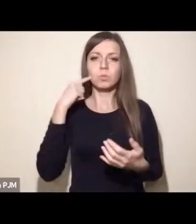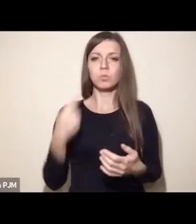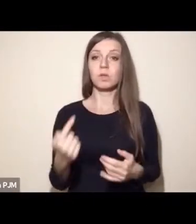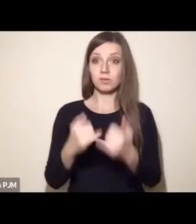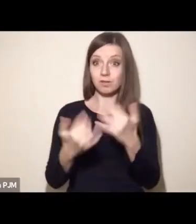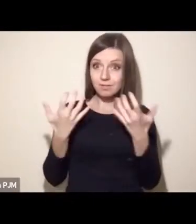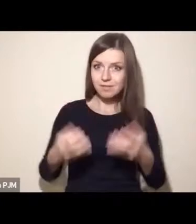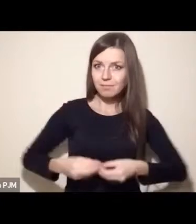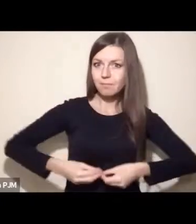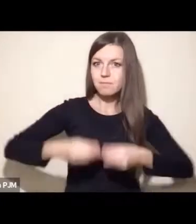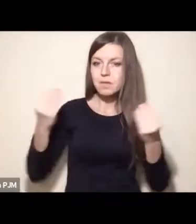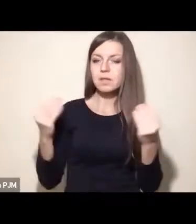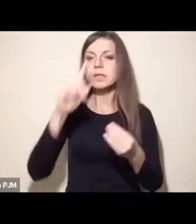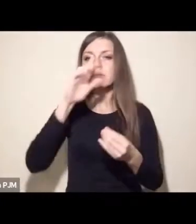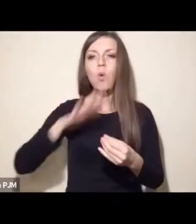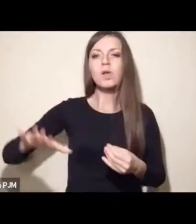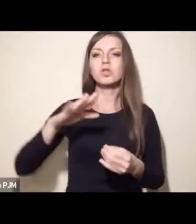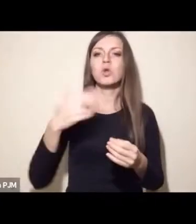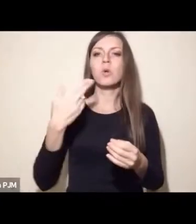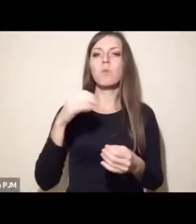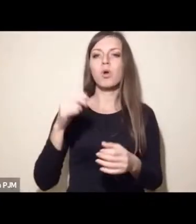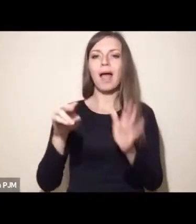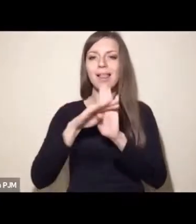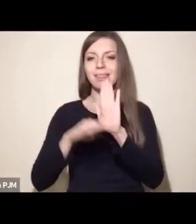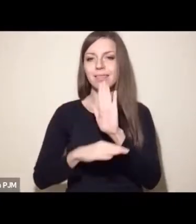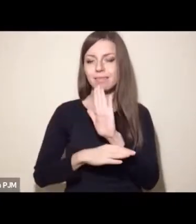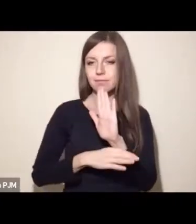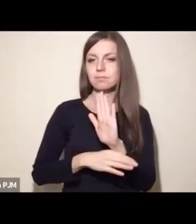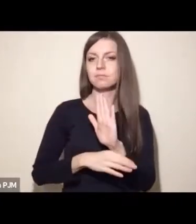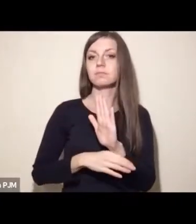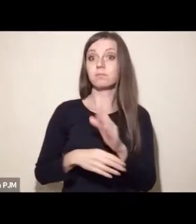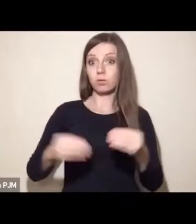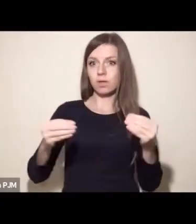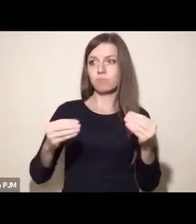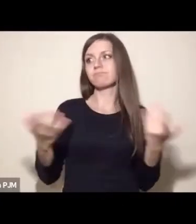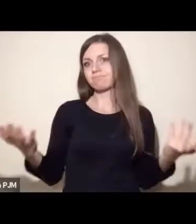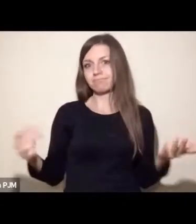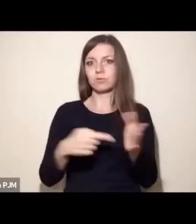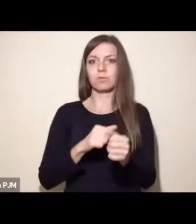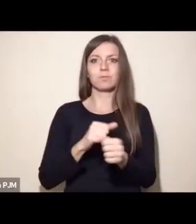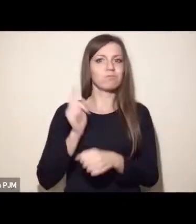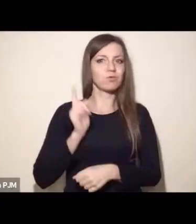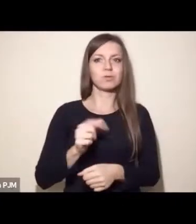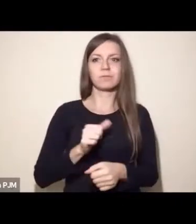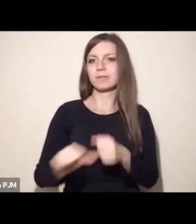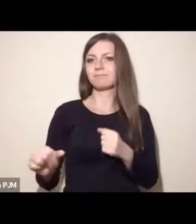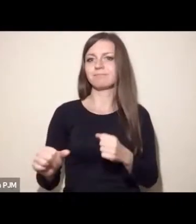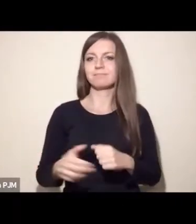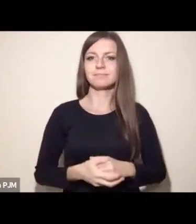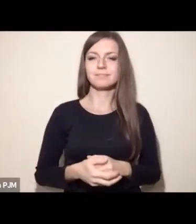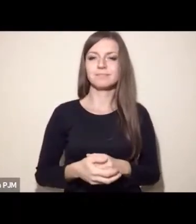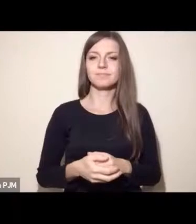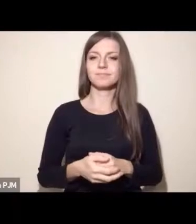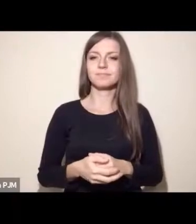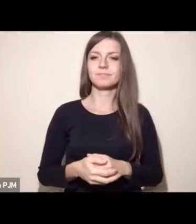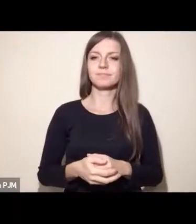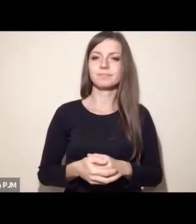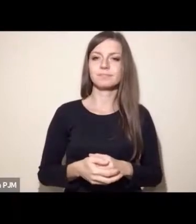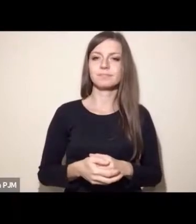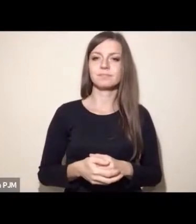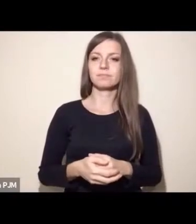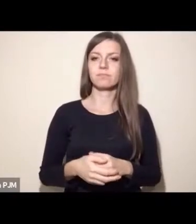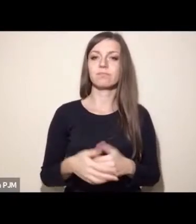społeczno-moralnemu, który do tej pory zachodził i to jest powód, dla którego prawica